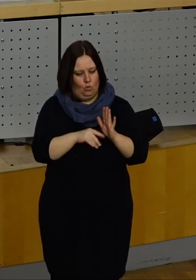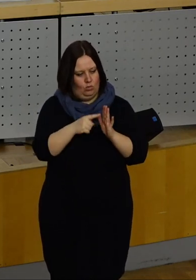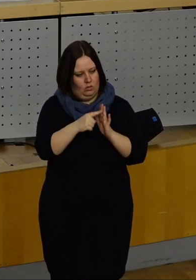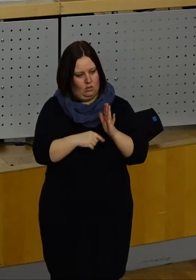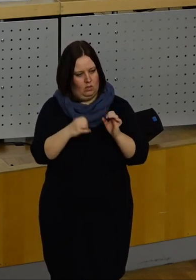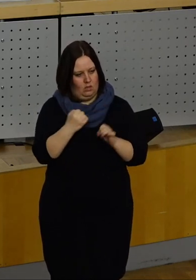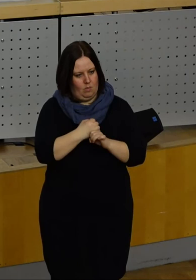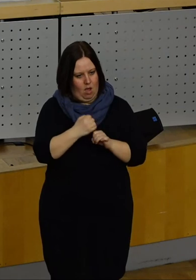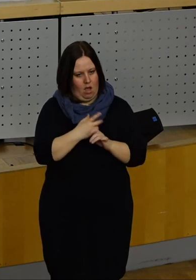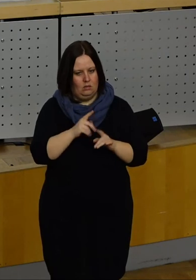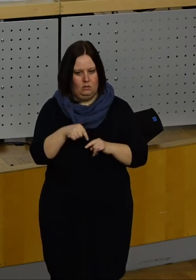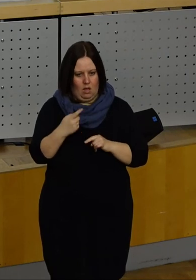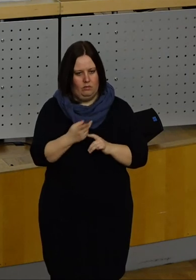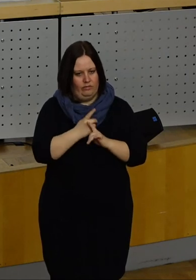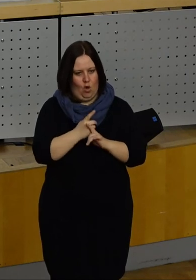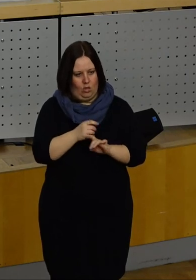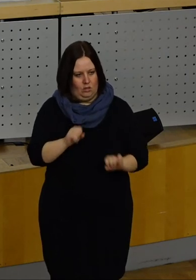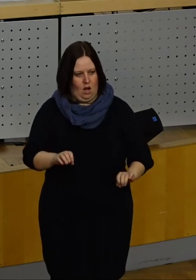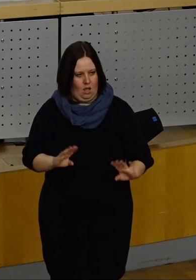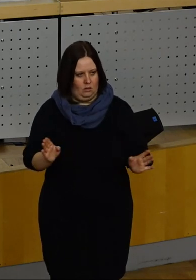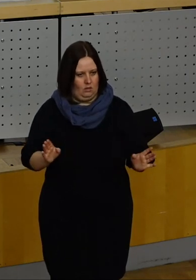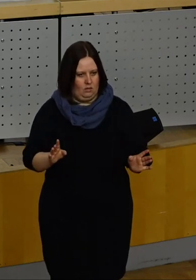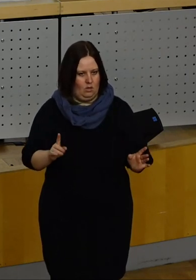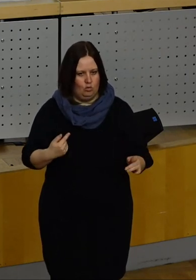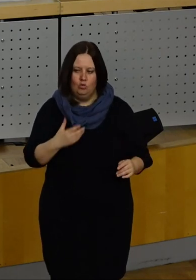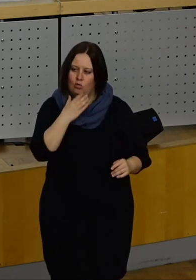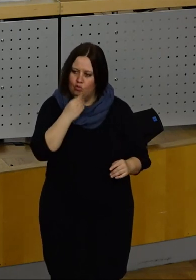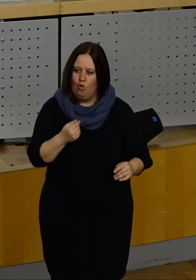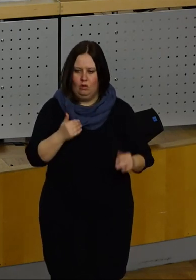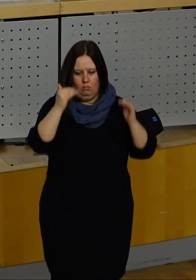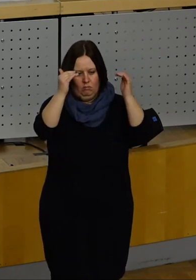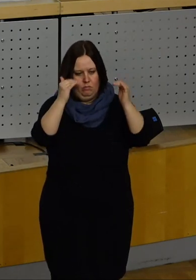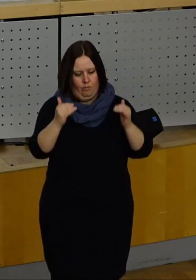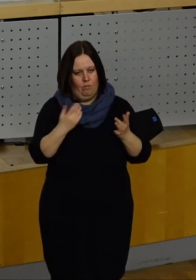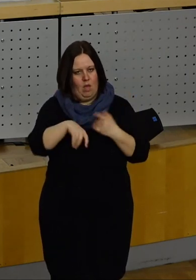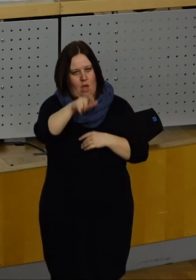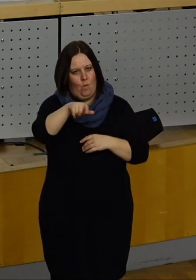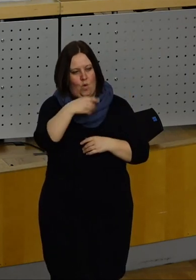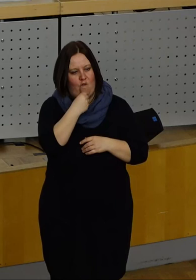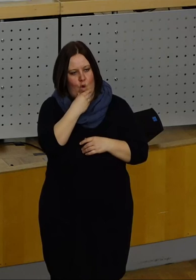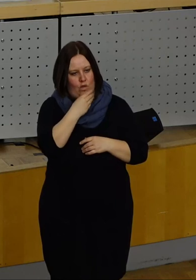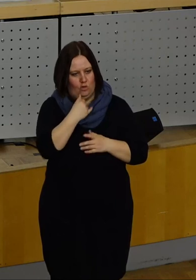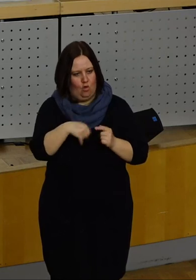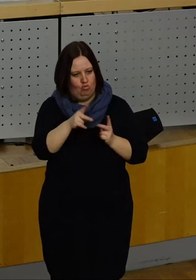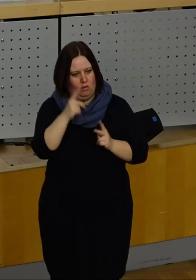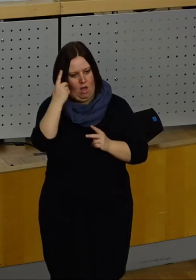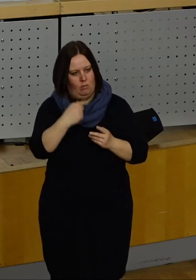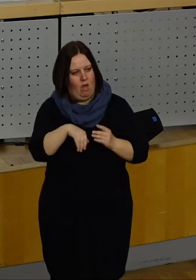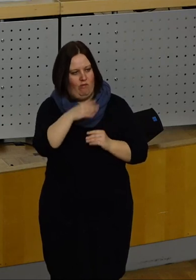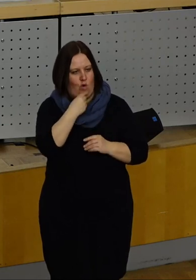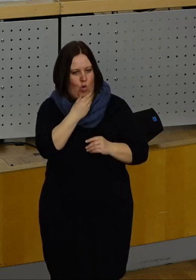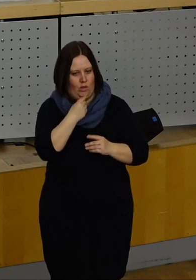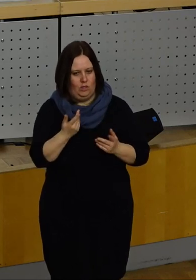das ist der Oberbürgermeister, da kann er da entsprechend darauf Einfluss nehmen. Und da können wir einen wunderschönen, bürgerfreundlichen Stadtrat auch darstellen. Das ist